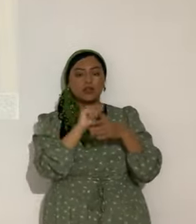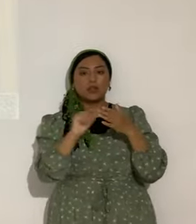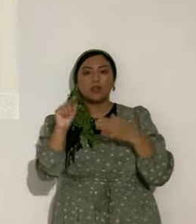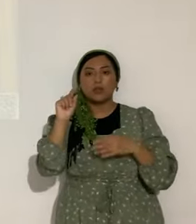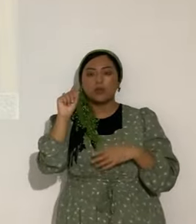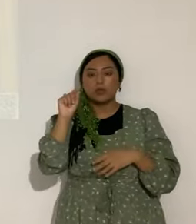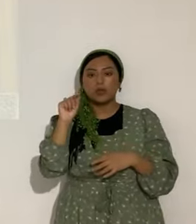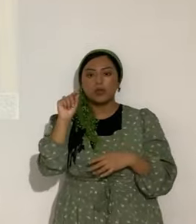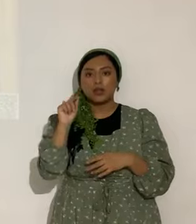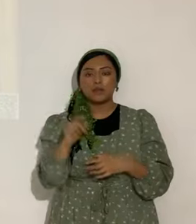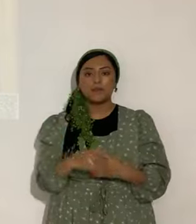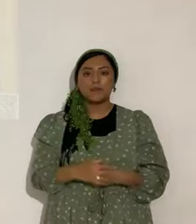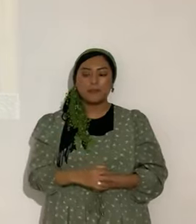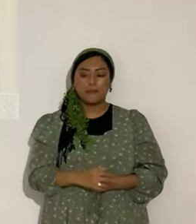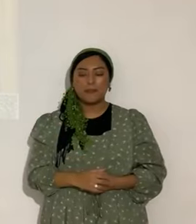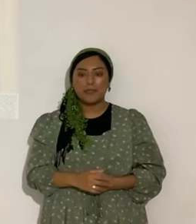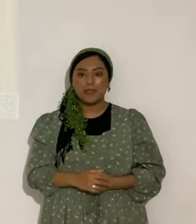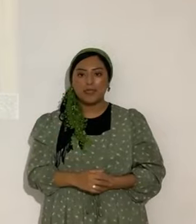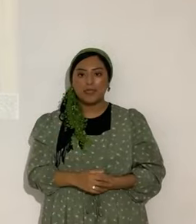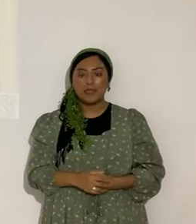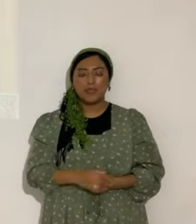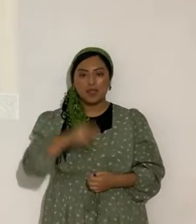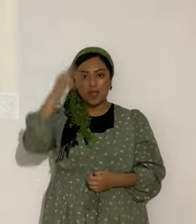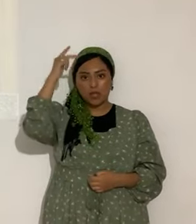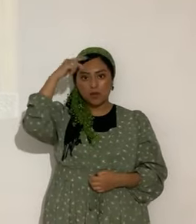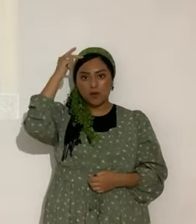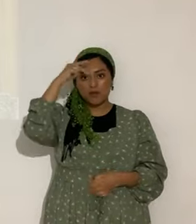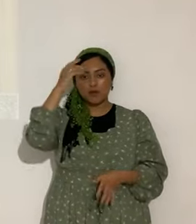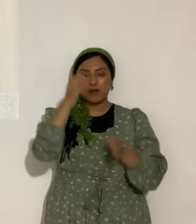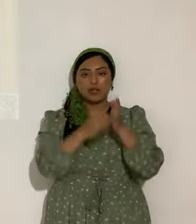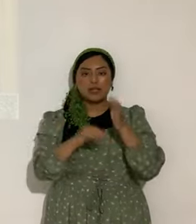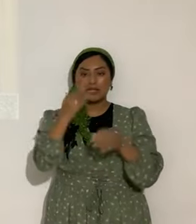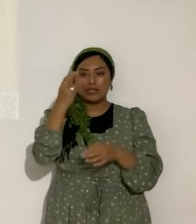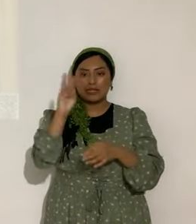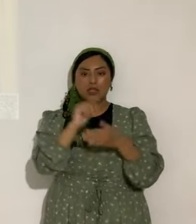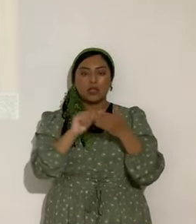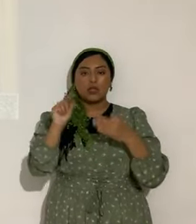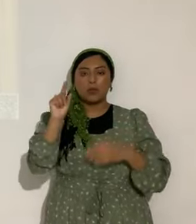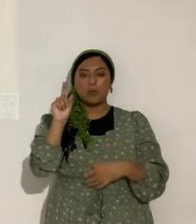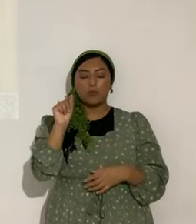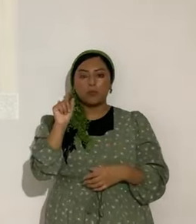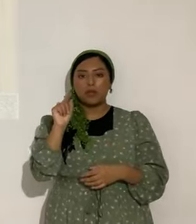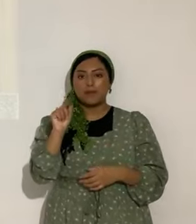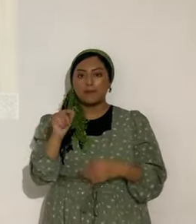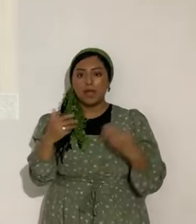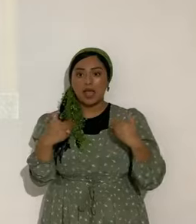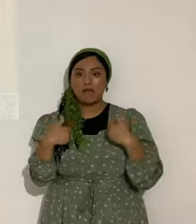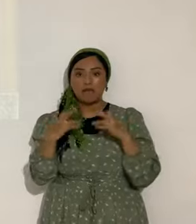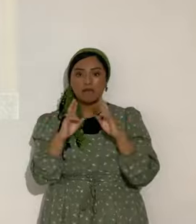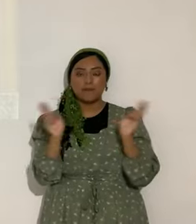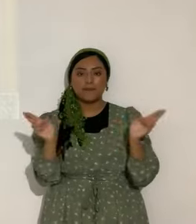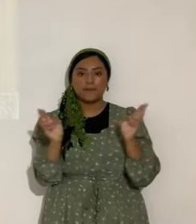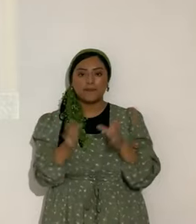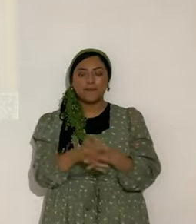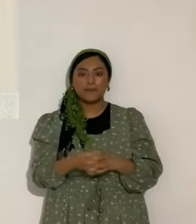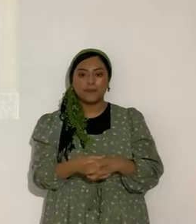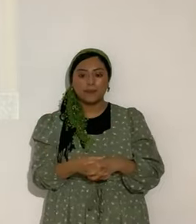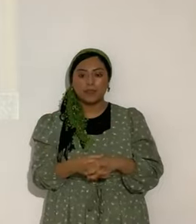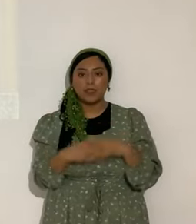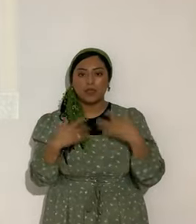¿Sí? Proverbios 16-20. ¿Ya lo tienen? Me espero unos